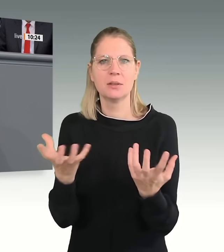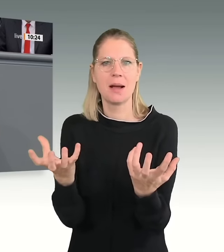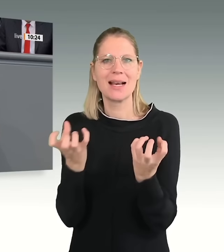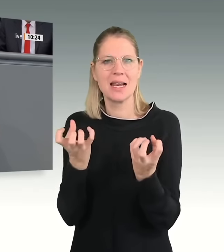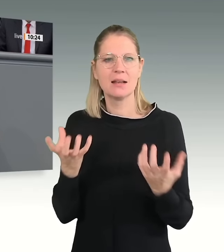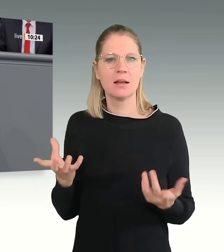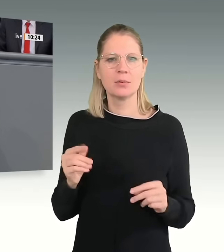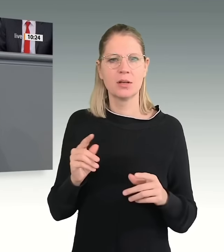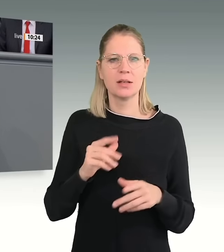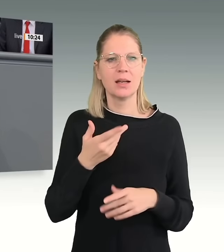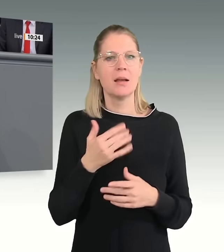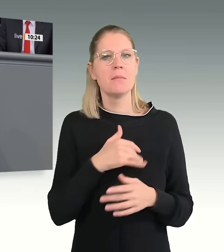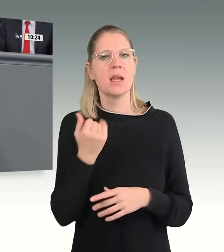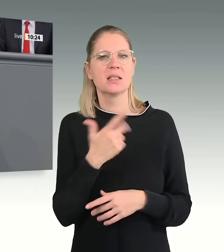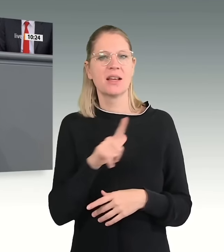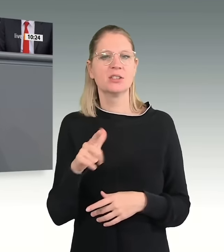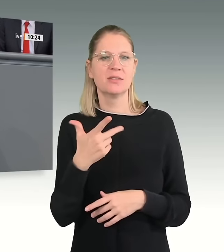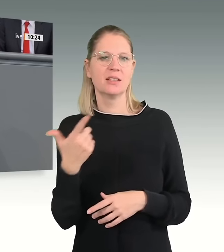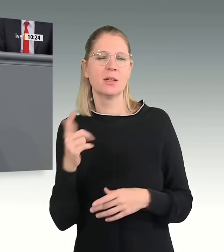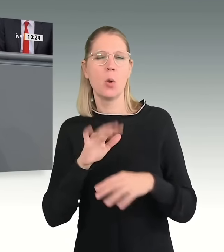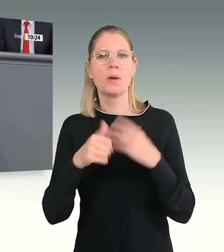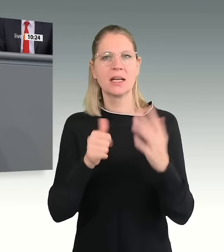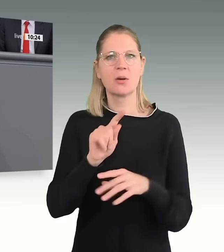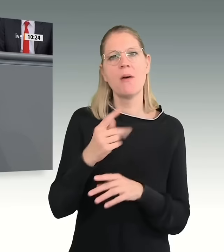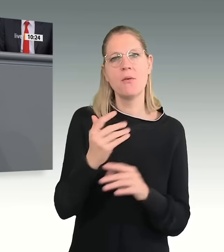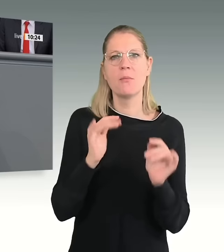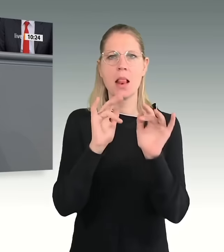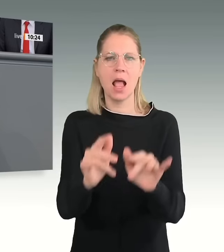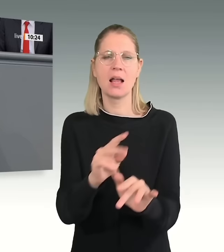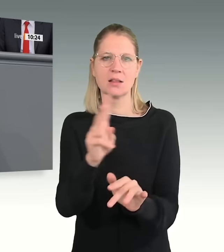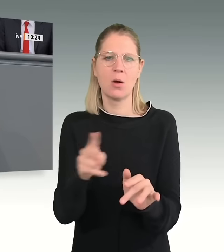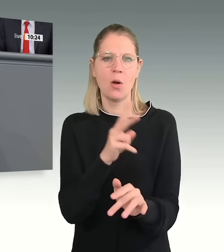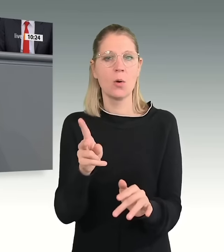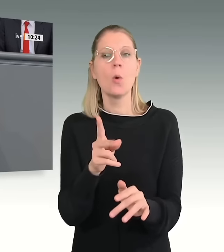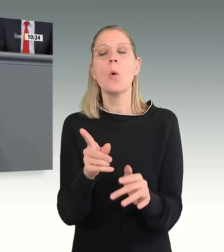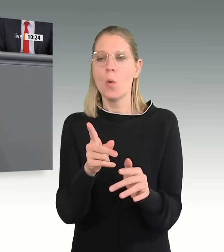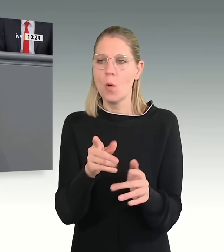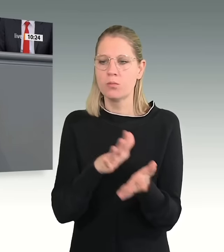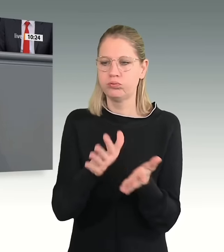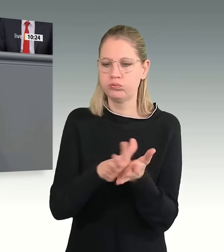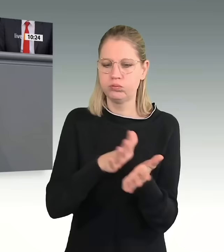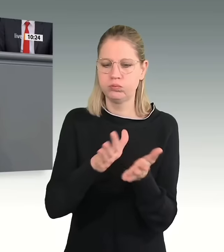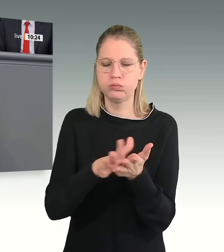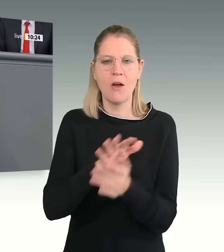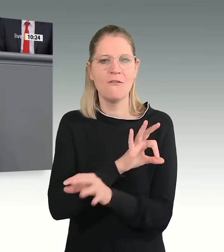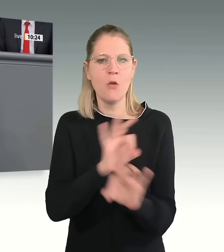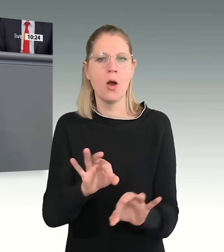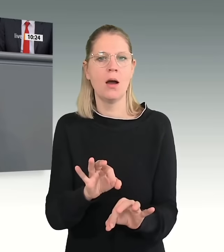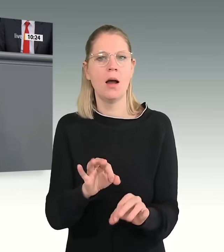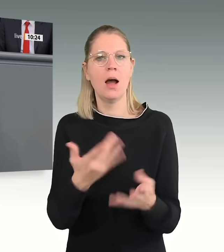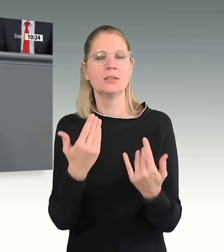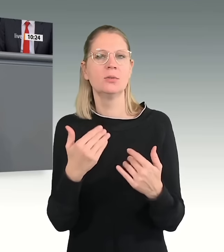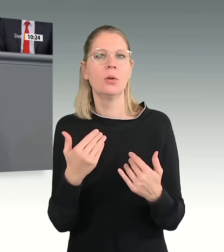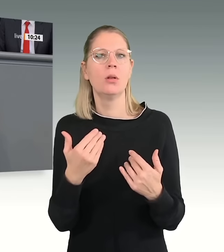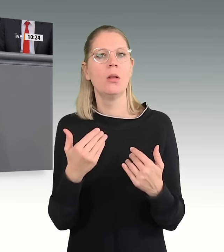über 6,5 Milliarden Euro für Asylbewerberleistungen aus. Das muss sich ändern. Wir wollen die